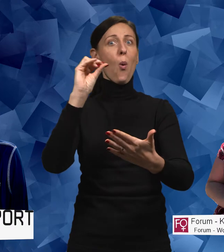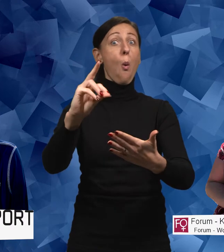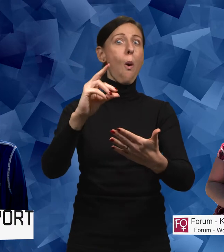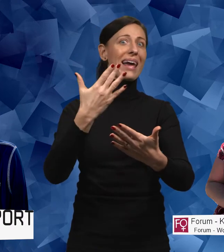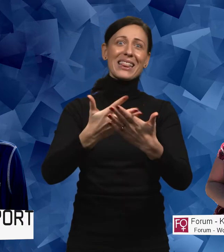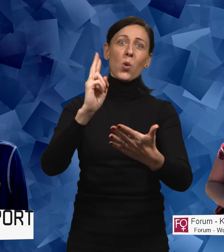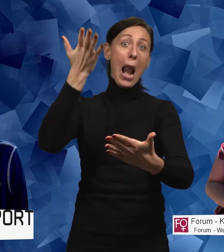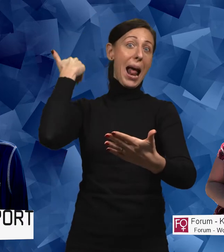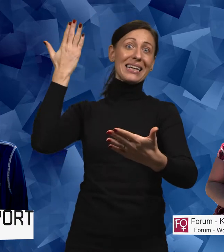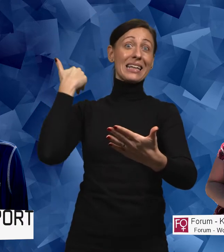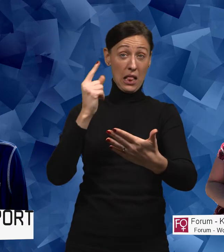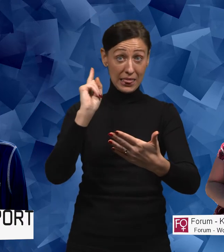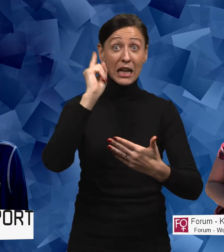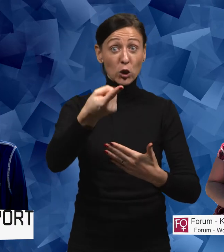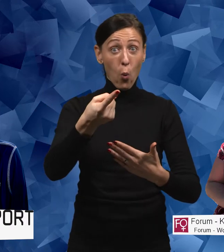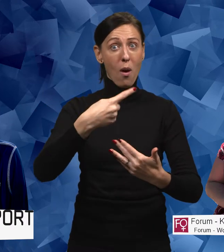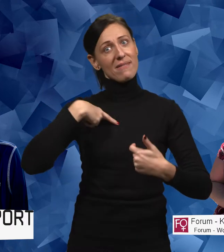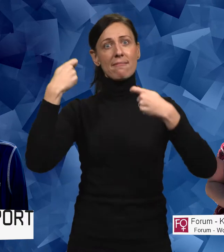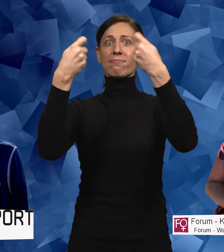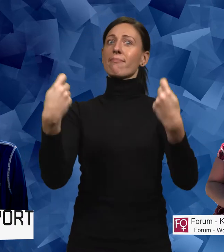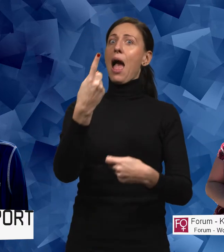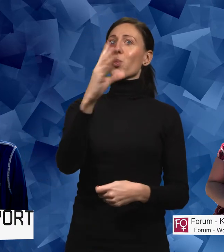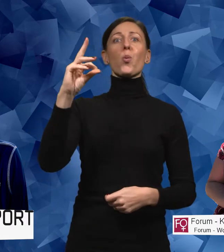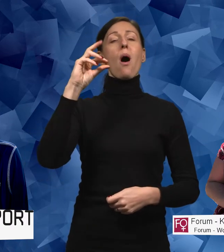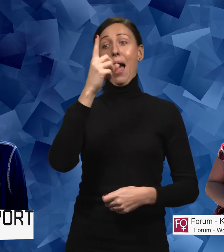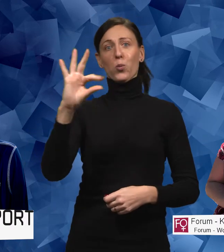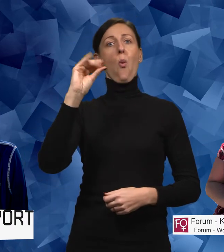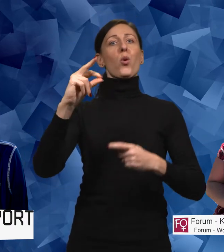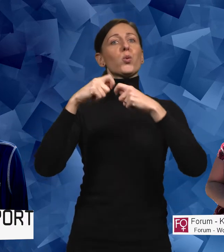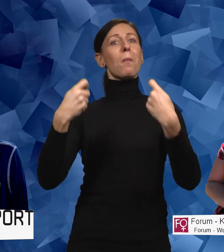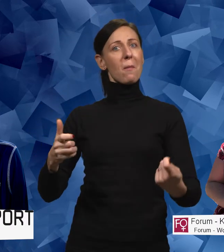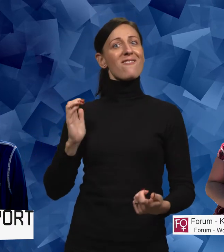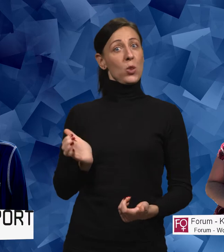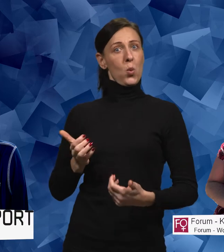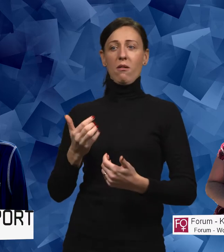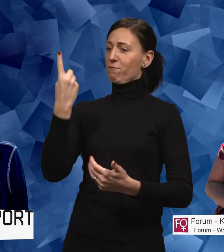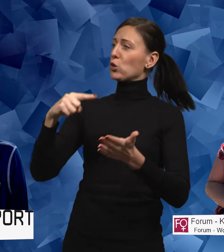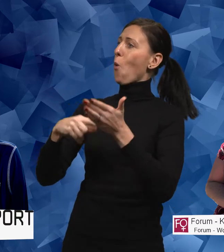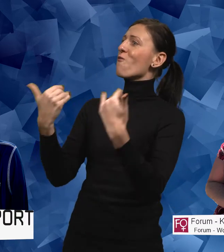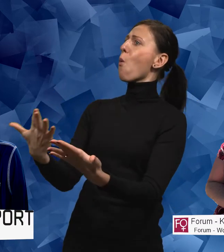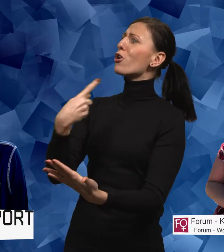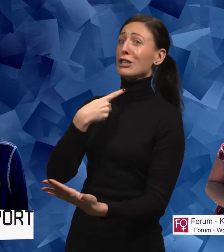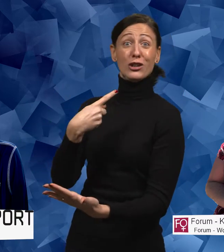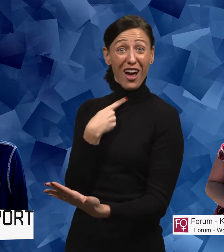jättelång tid. Och det är ju först nästa år som det 400-årsjubileum från att kvinnor första gången fick rösta.